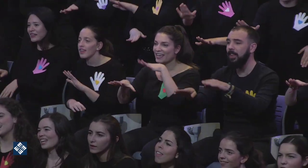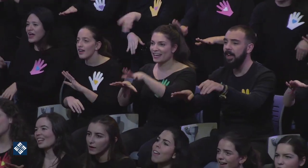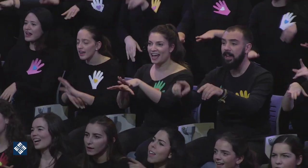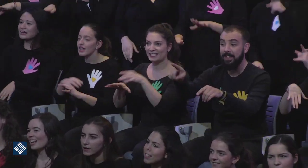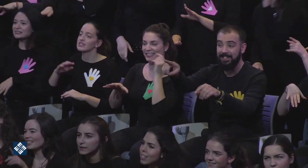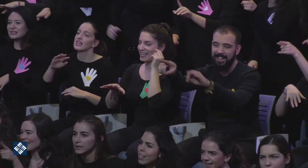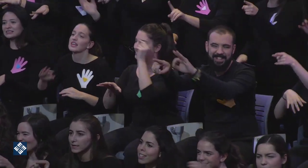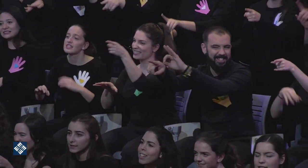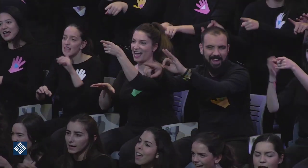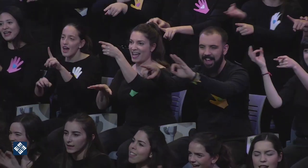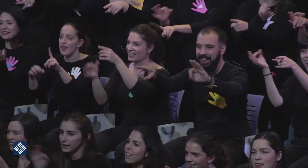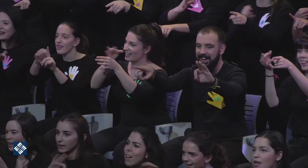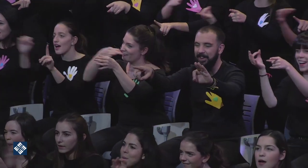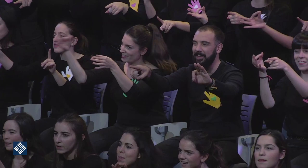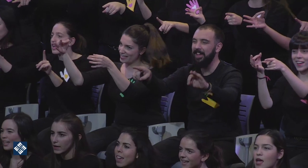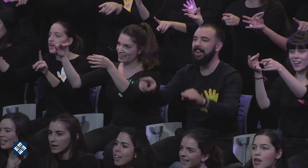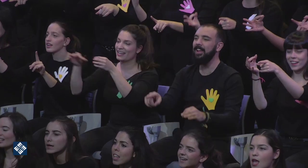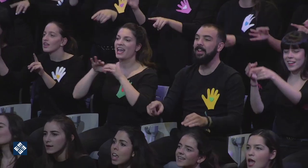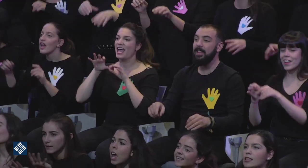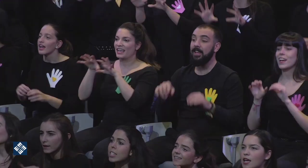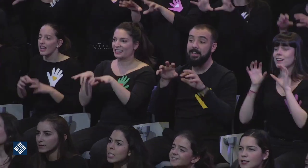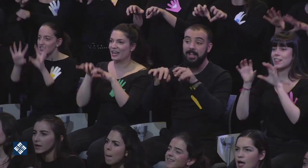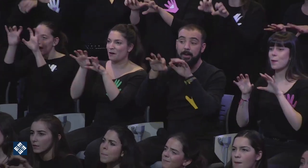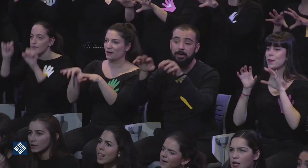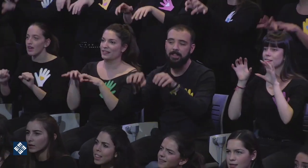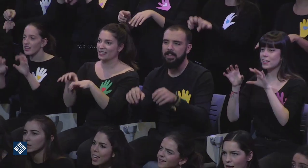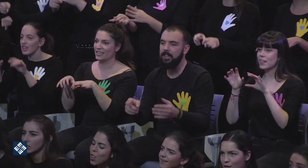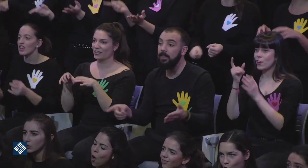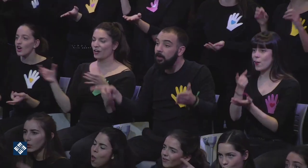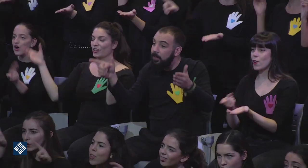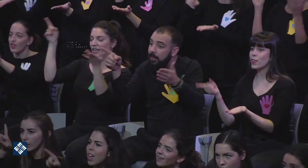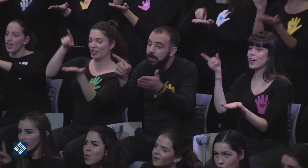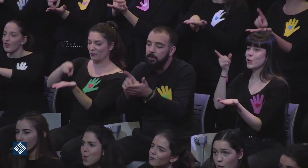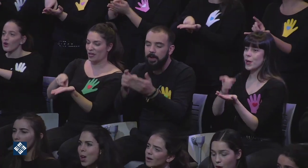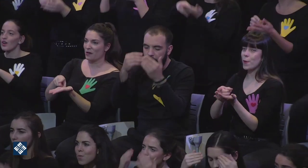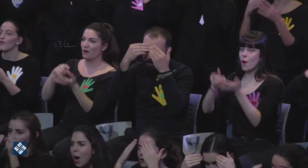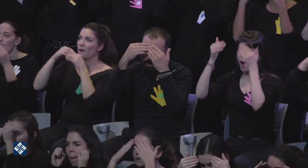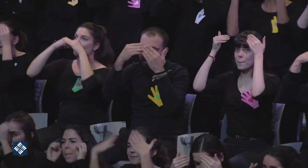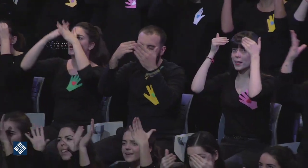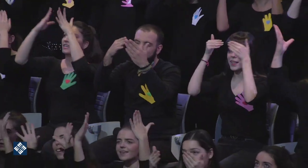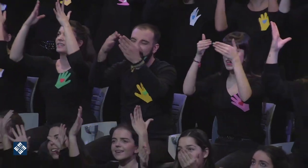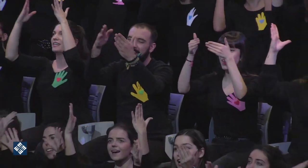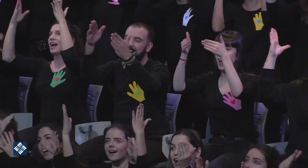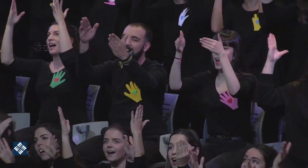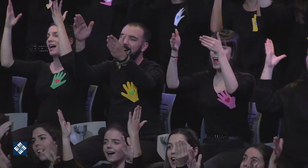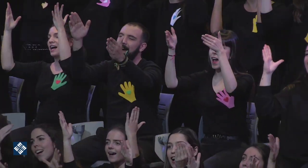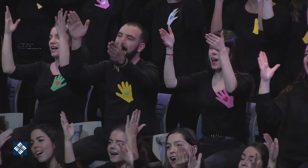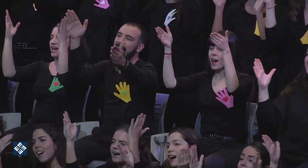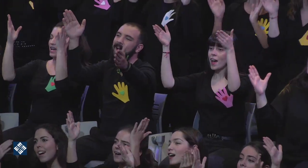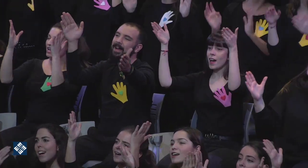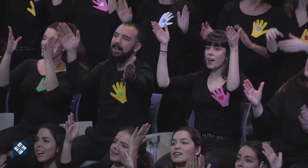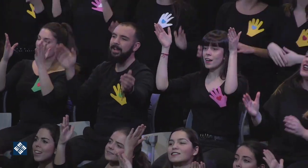darás te saldrá bien Que has aprendido de nuevo a mirar